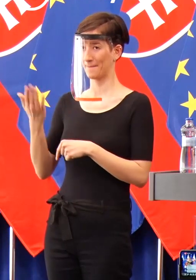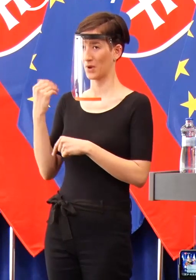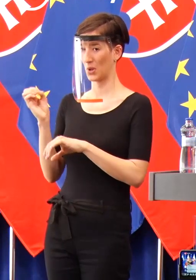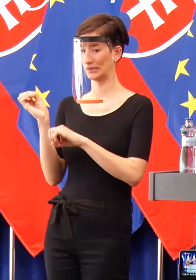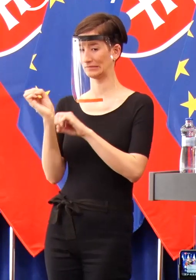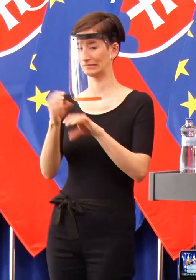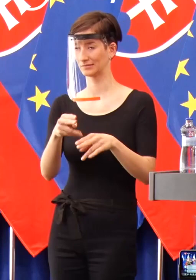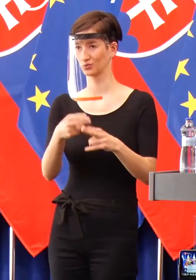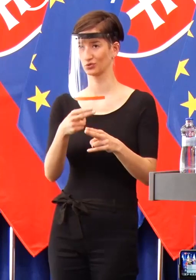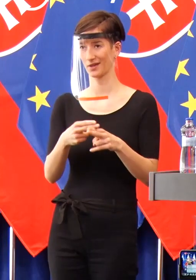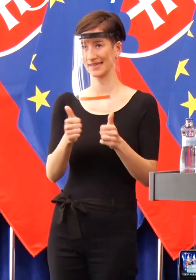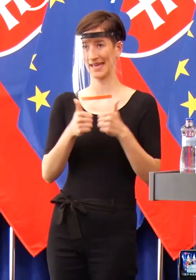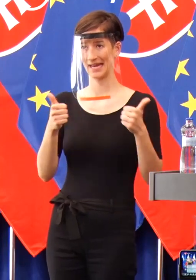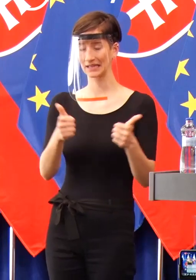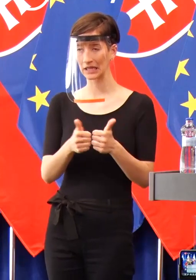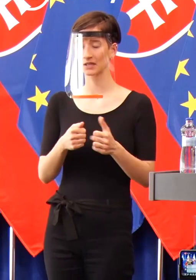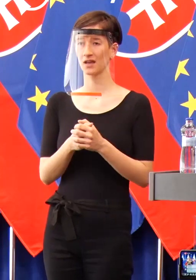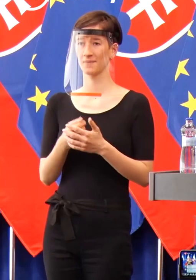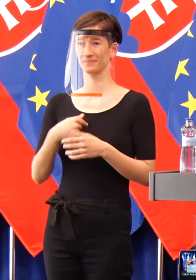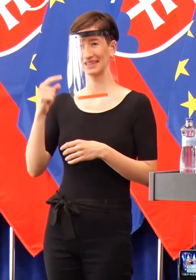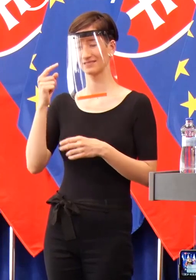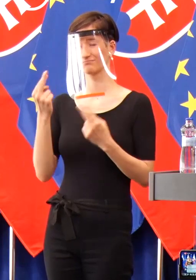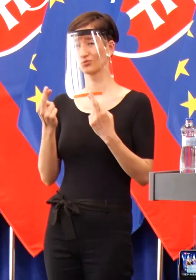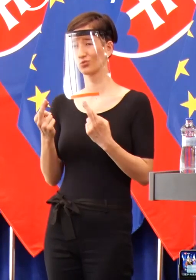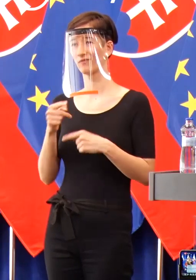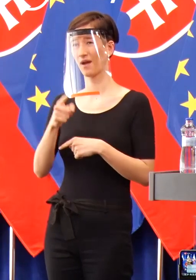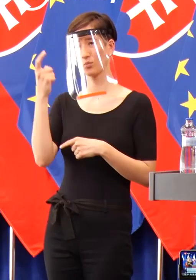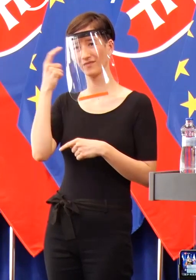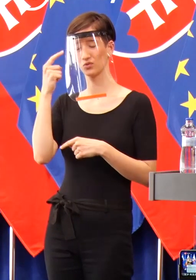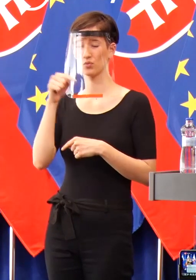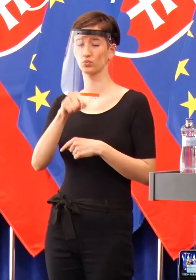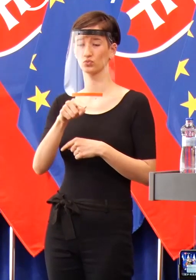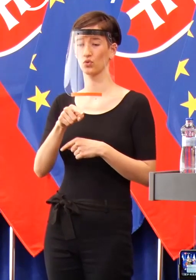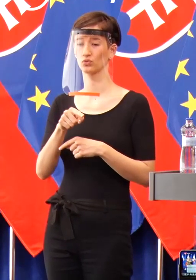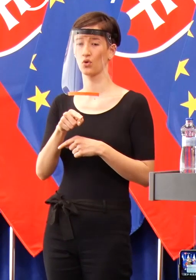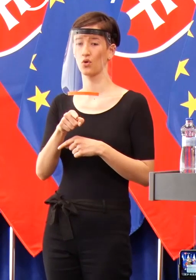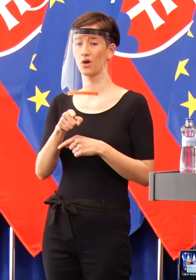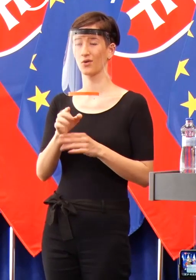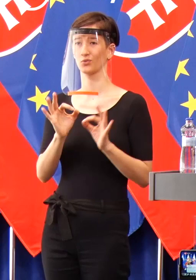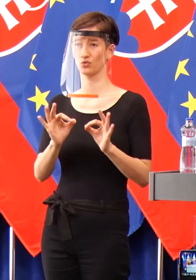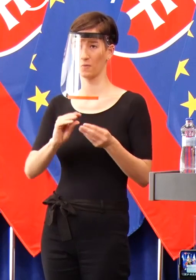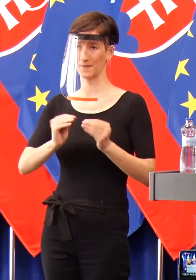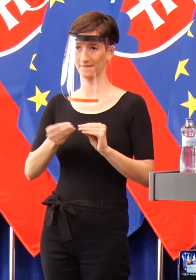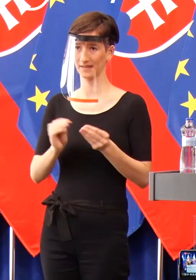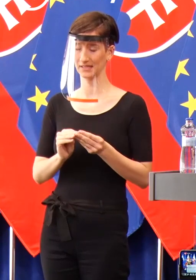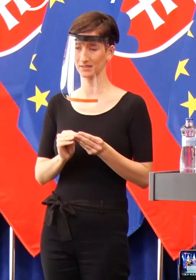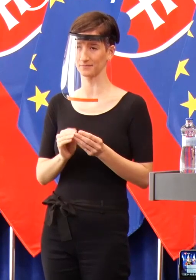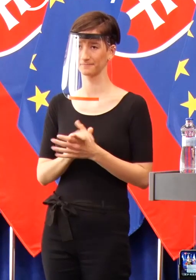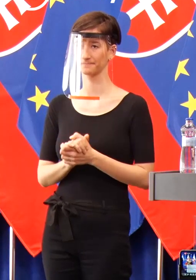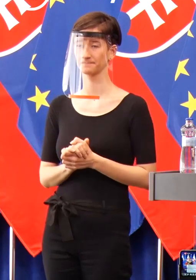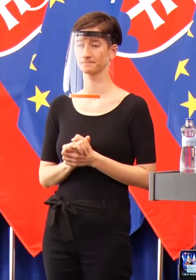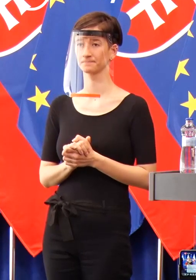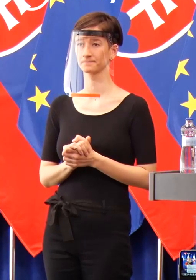teda, že si uvedomujú, že to bolo pre dobro aj ich, pre dobro ich rodín a pre dobro nás všetkých.